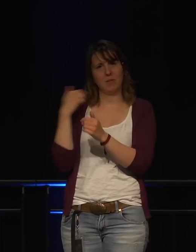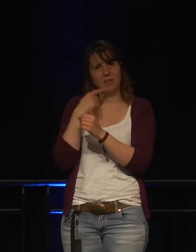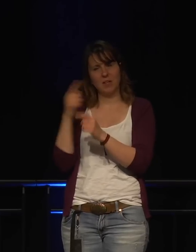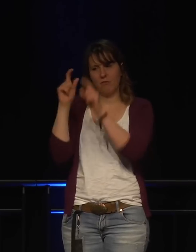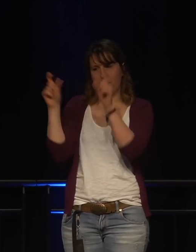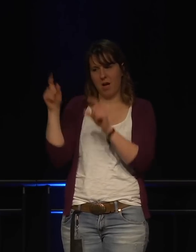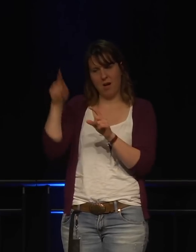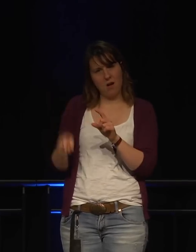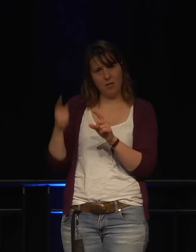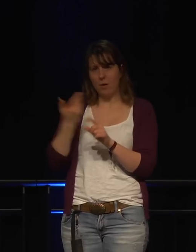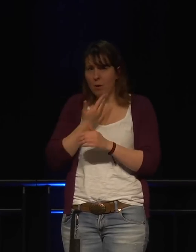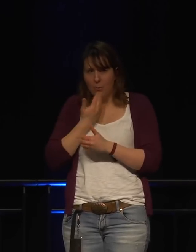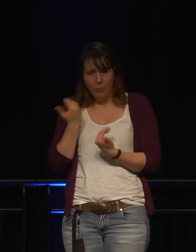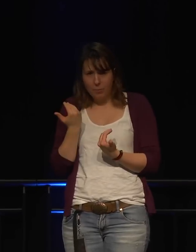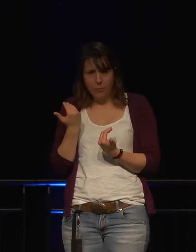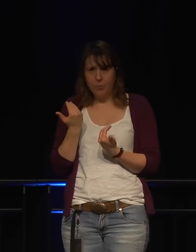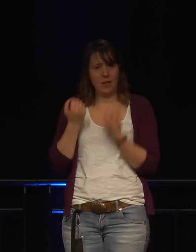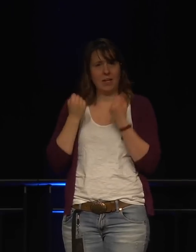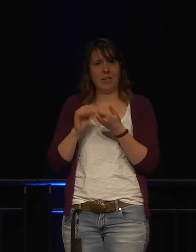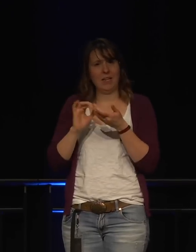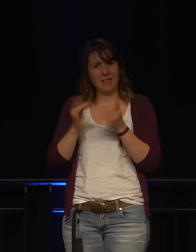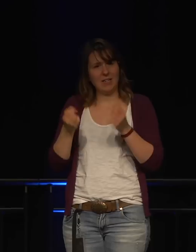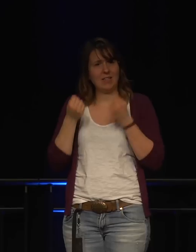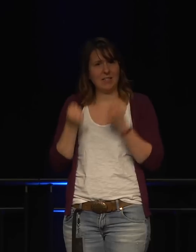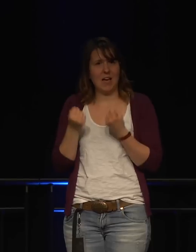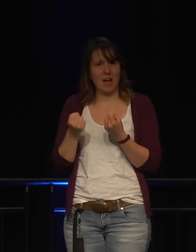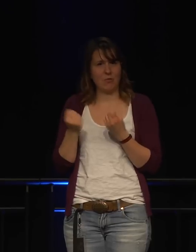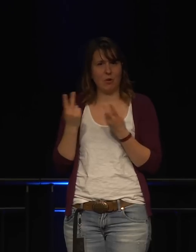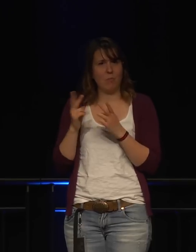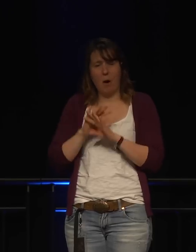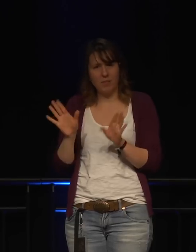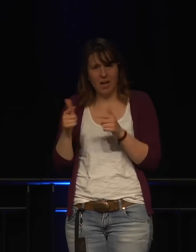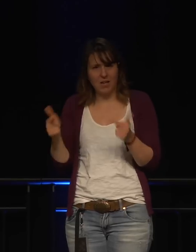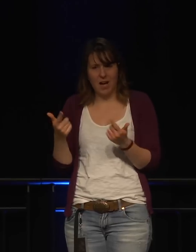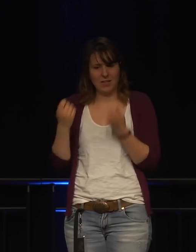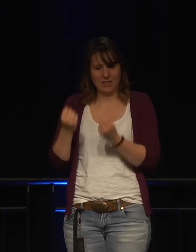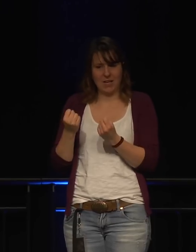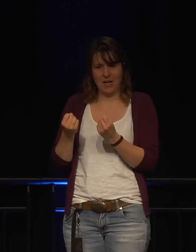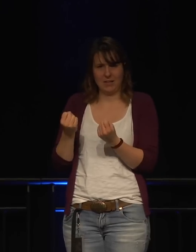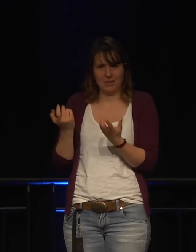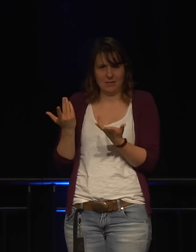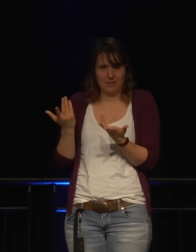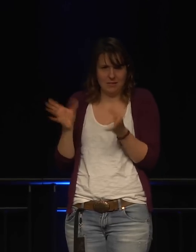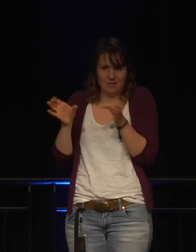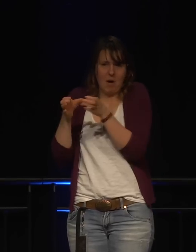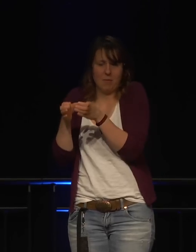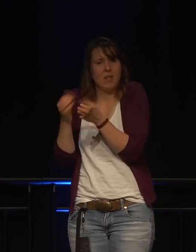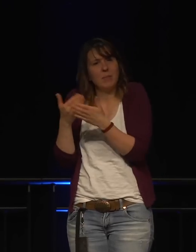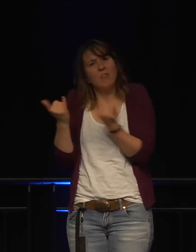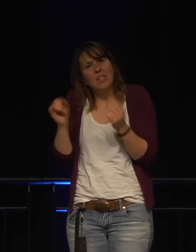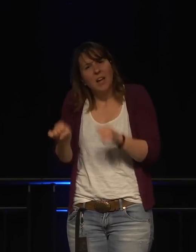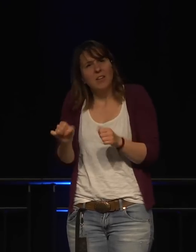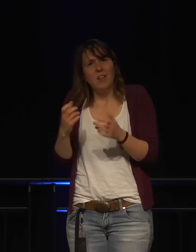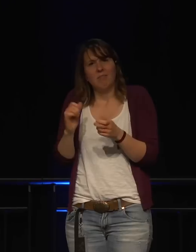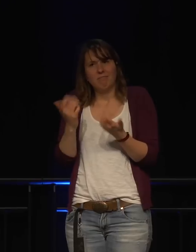wenn diese Unternehmen oder de facto keine IT-Security haben. Was kann ich betonen, um sie zu mehr